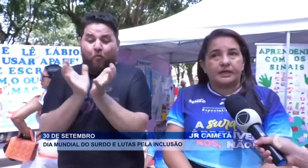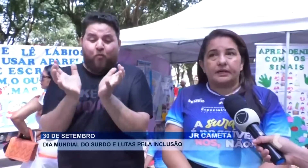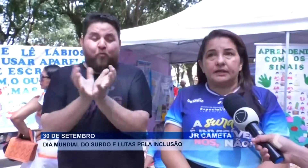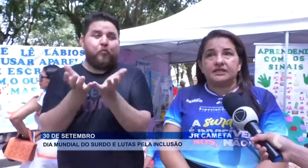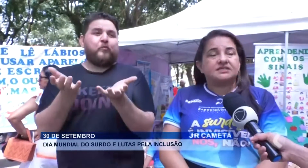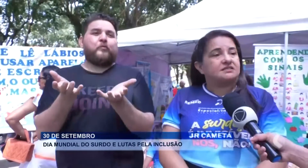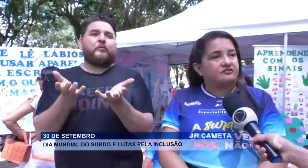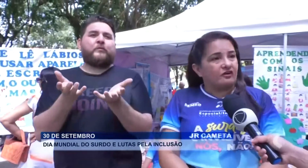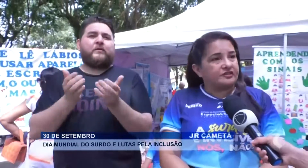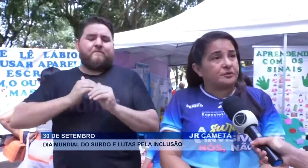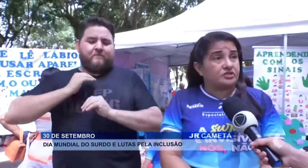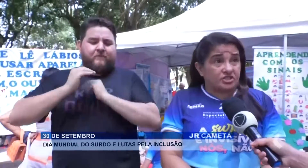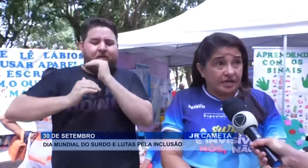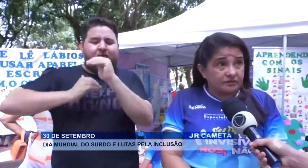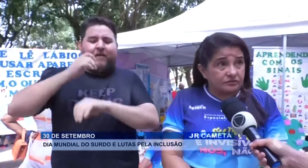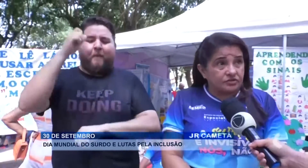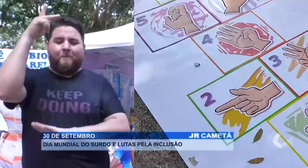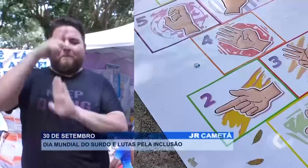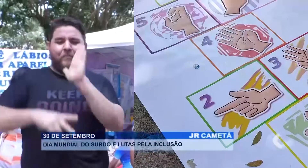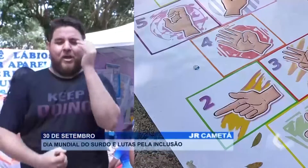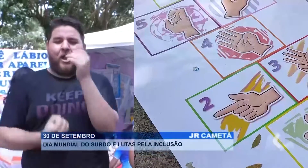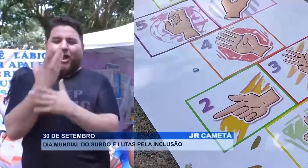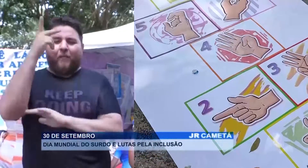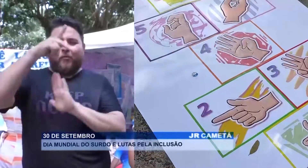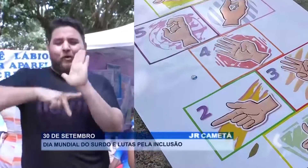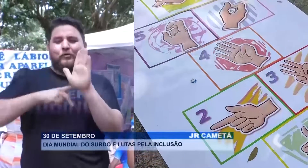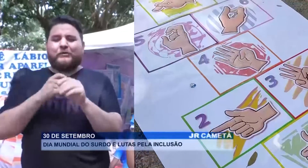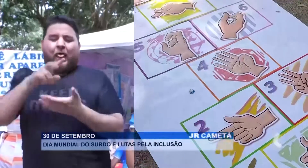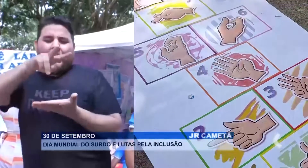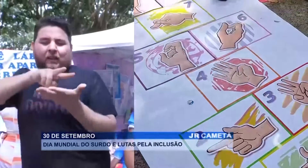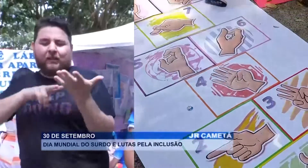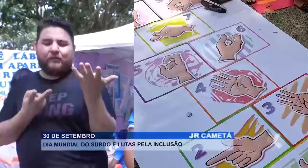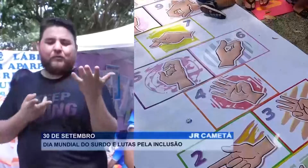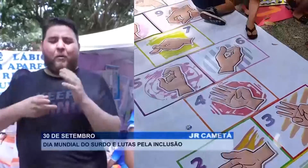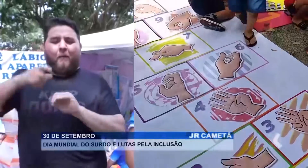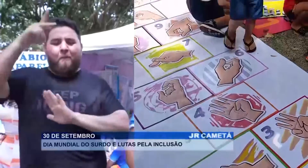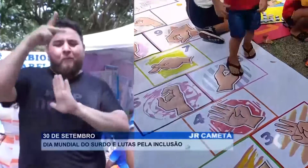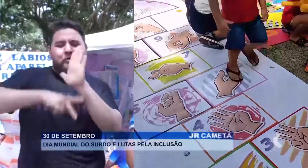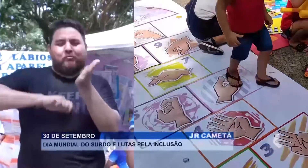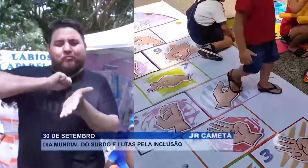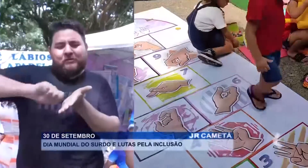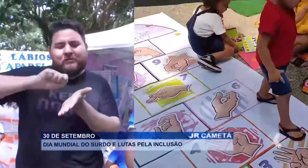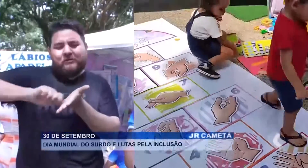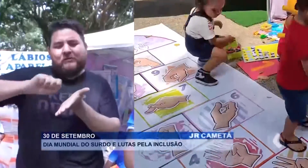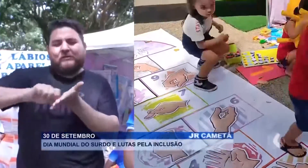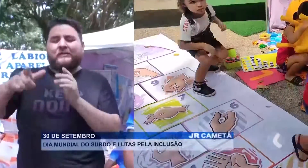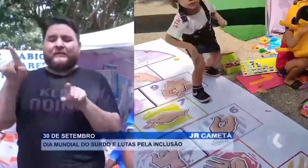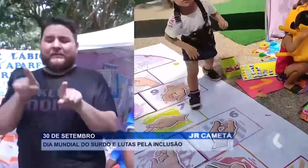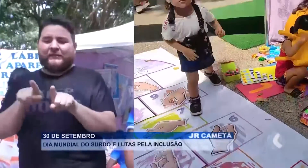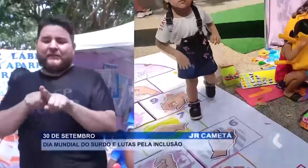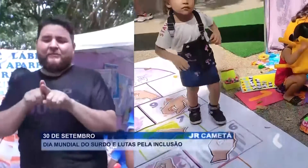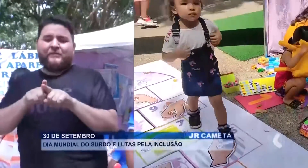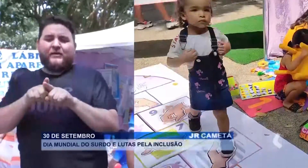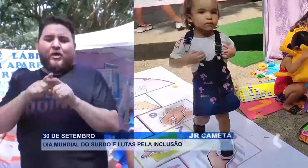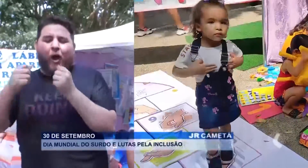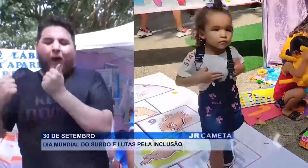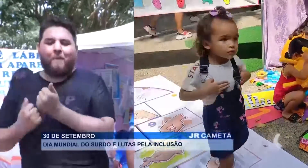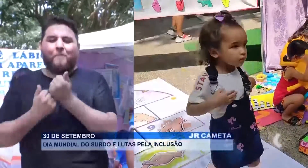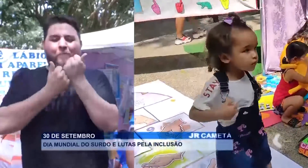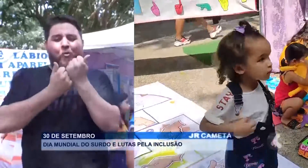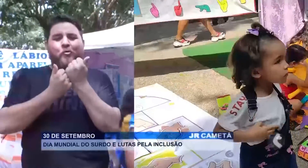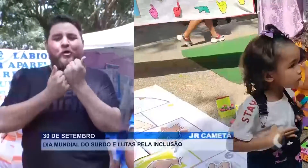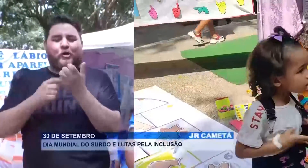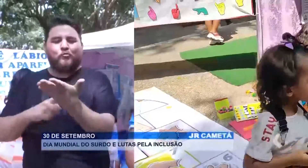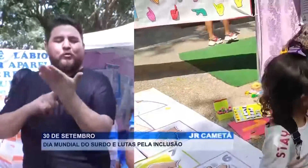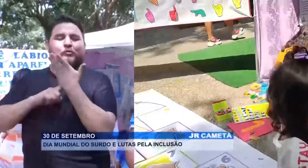que desenvolve projetos, projetos de leitura, projetos de escrita. Nós temos grandes parceiros que